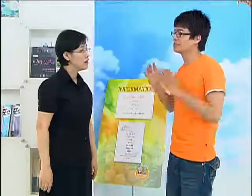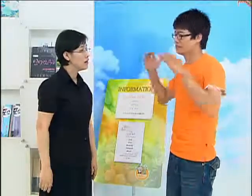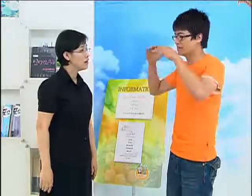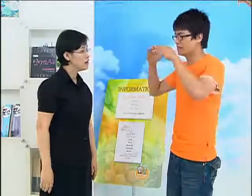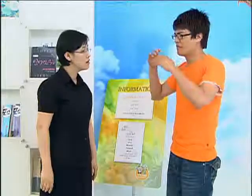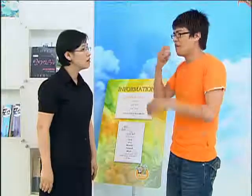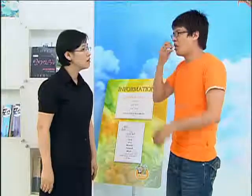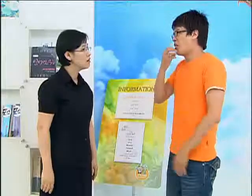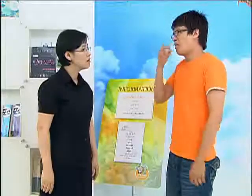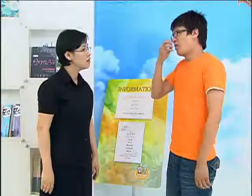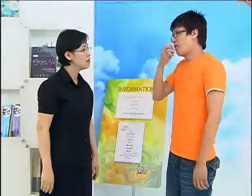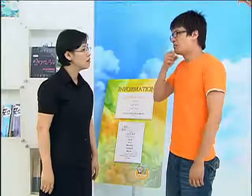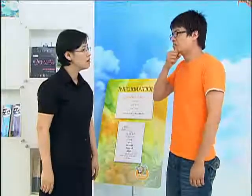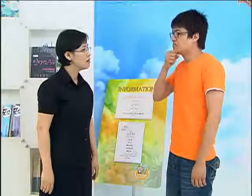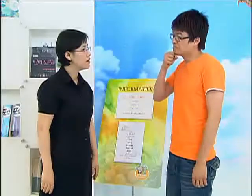김치는 매운 맛입니다.